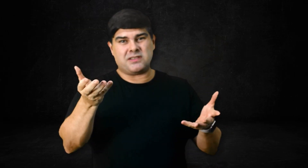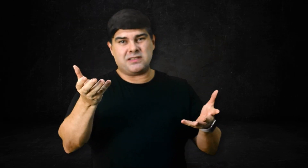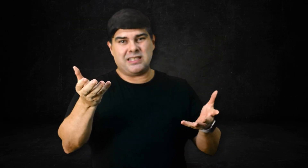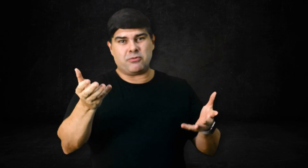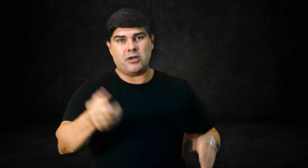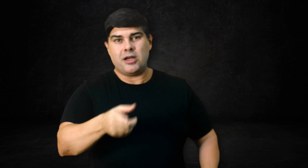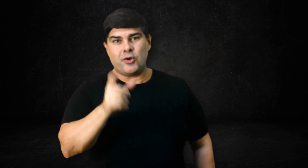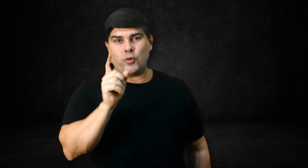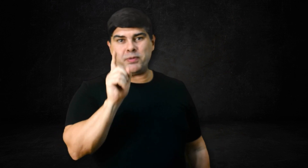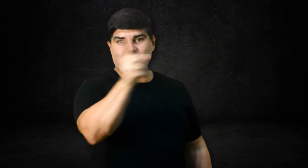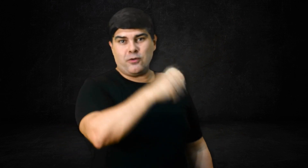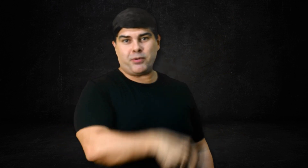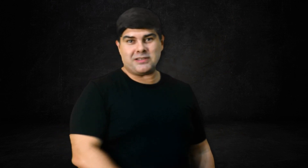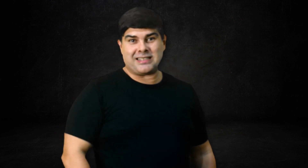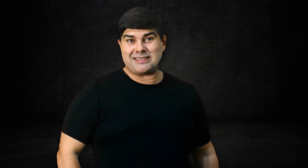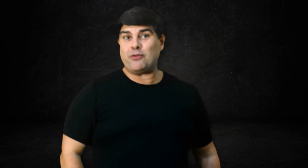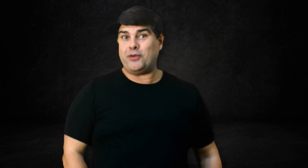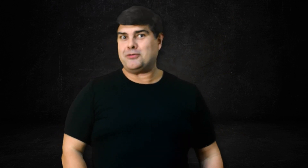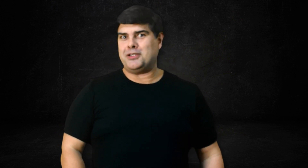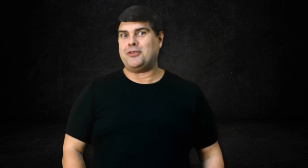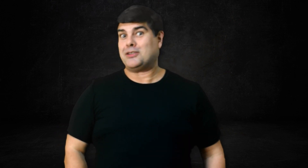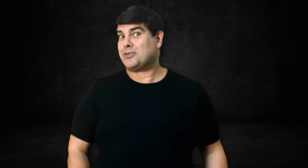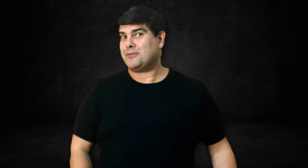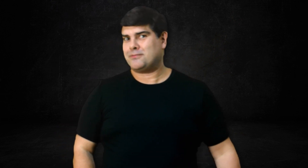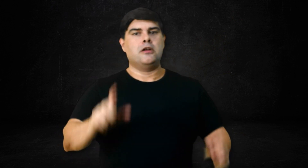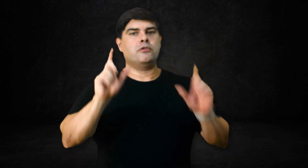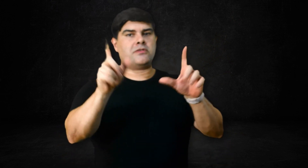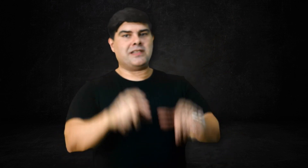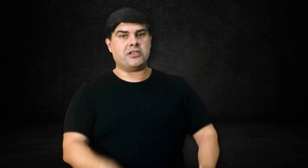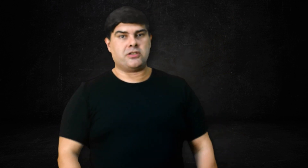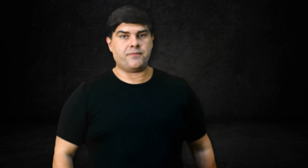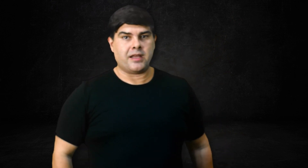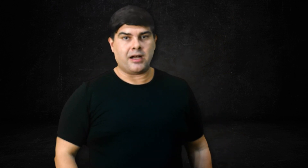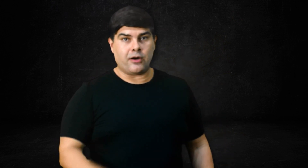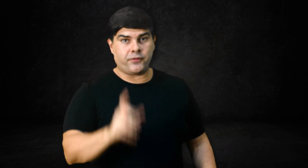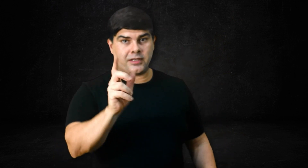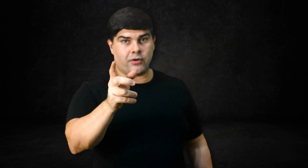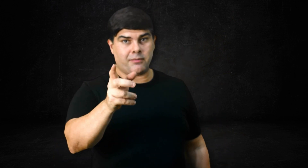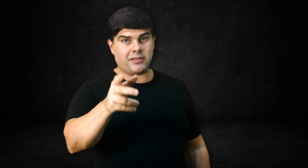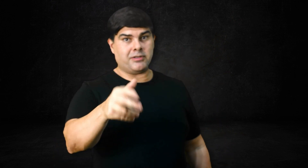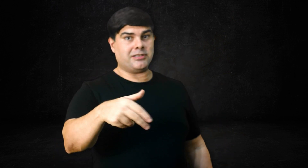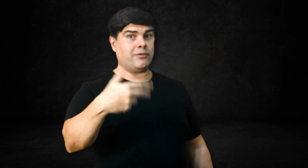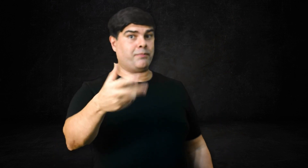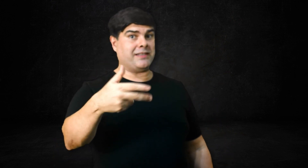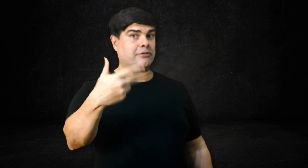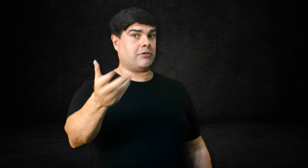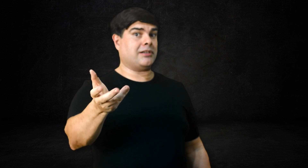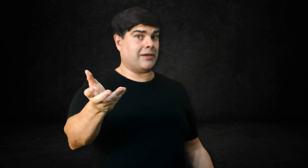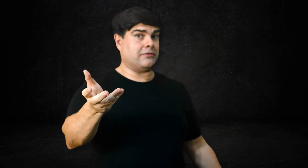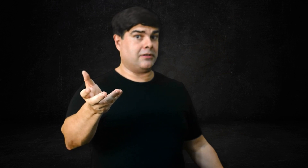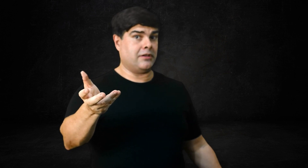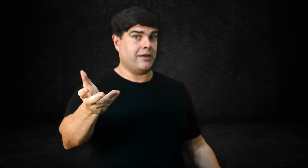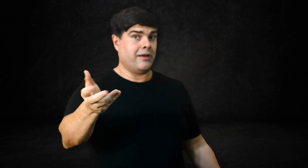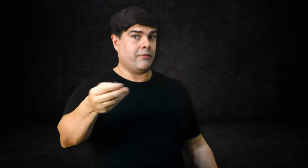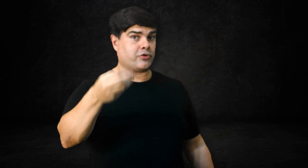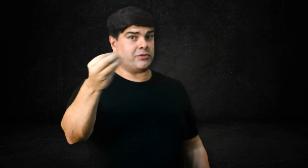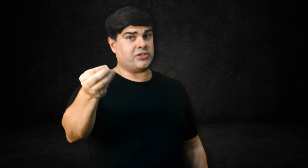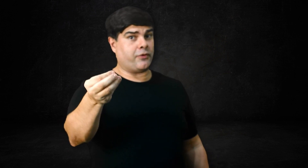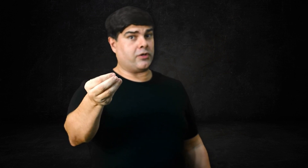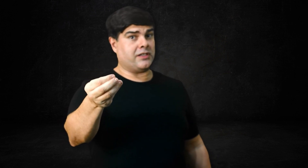glicêmico. O psyllium pode estar te salvando aí. Olha só. Número 7. Ao final, é manter um percentual adequado, né? Mas como a gente já falou aqui,